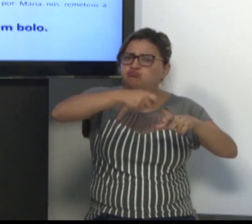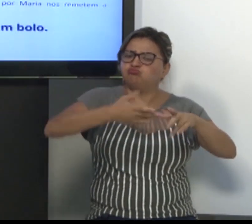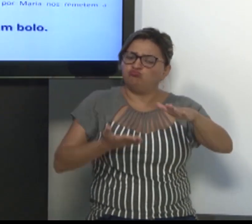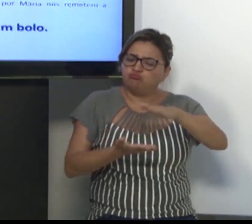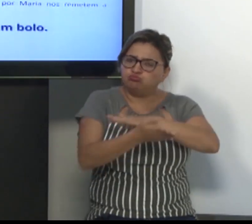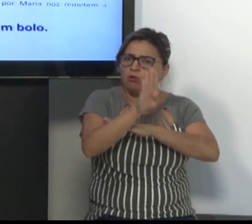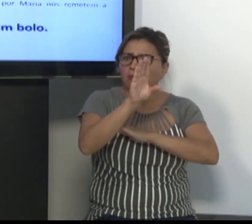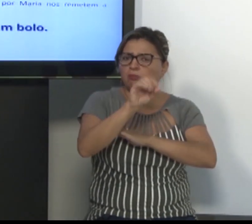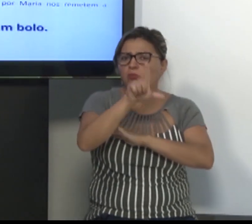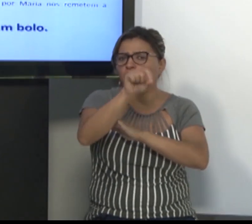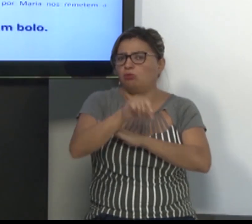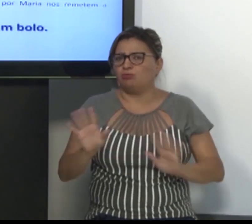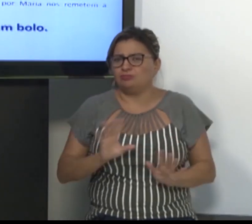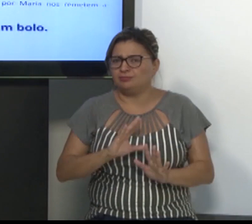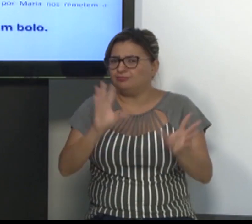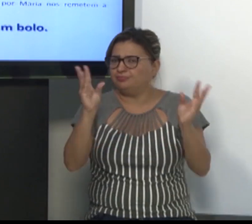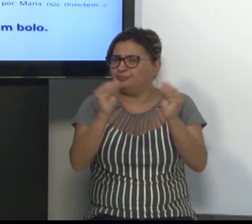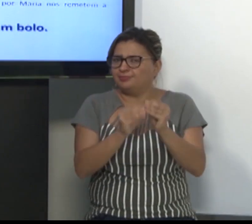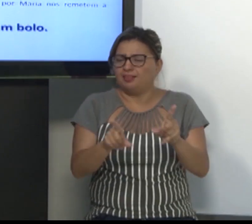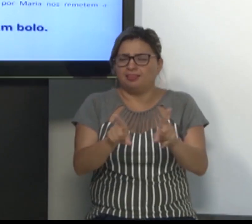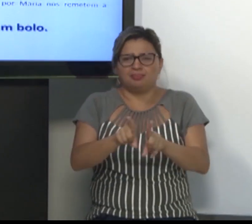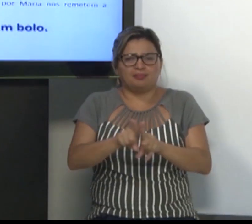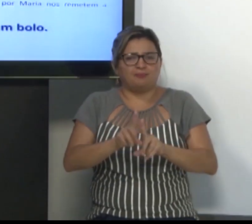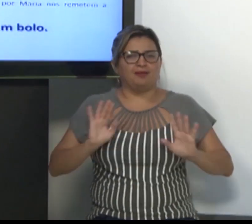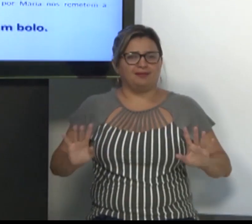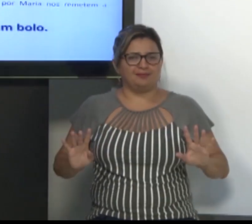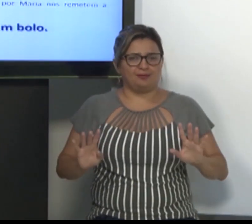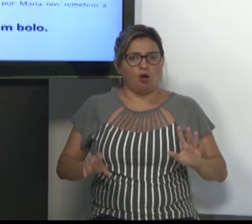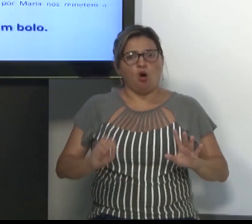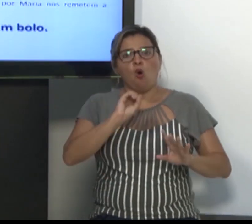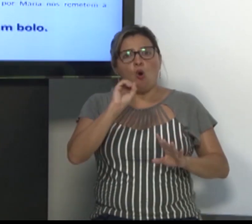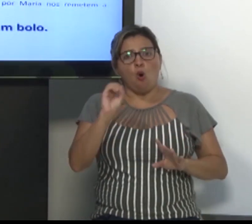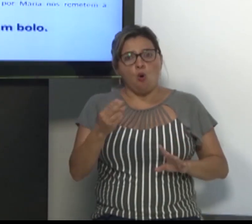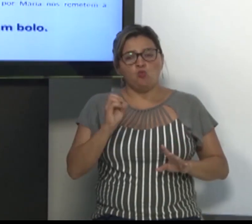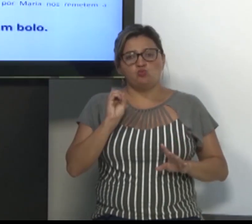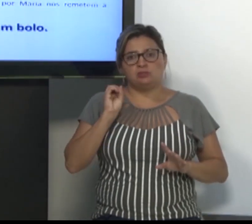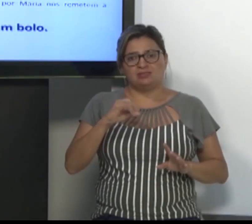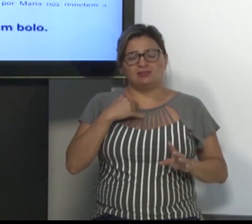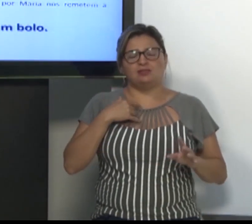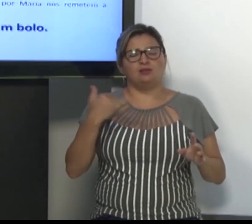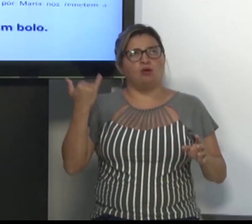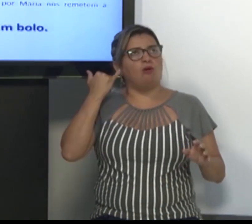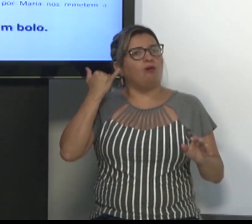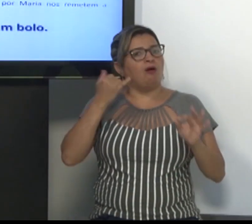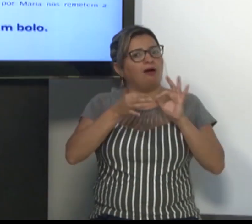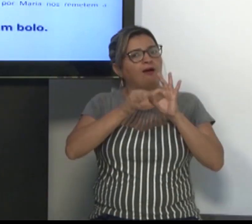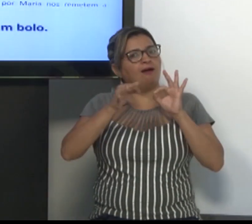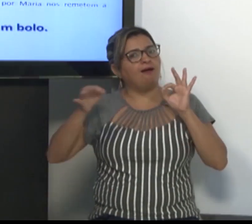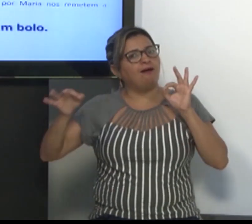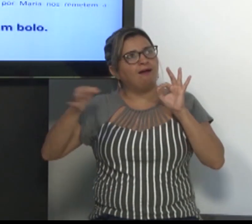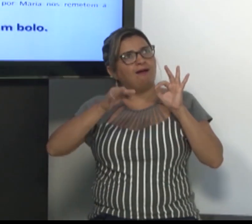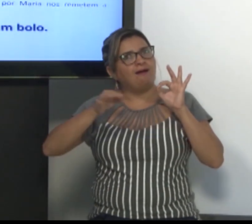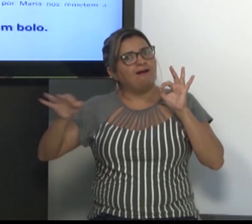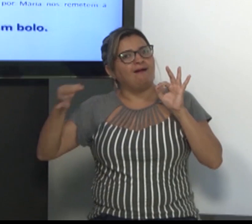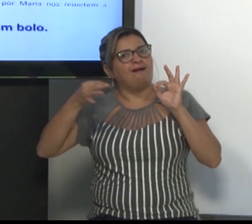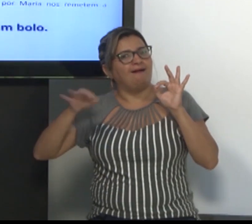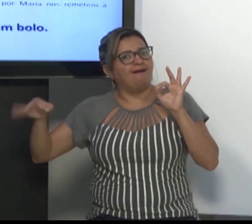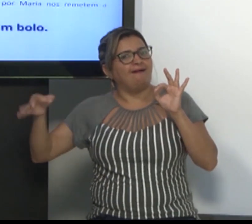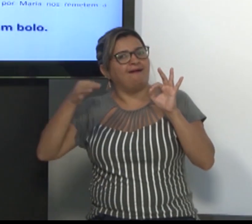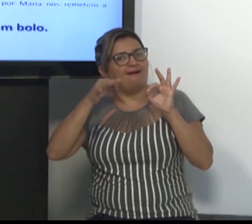No momento que eu estou ouvindo a sentença da frase, eu preciso entender e construir de maneira clara o